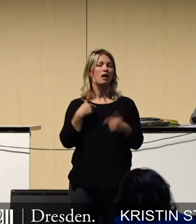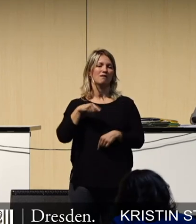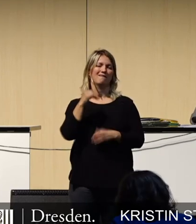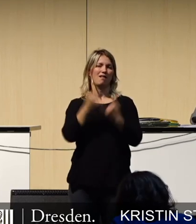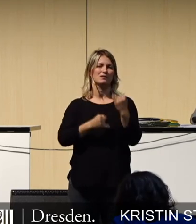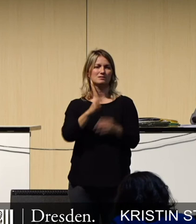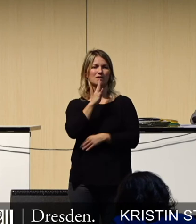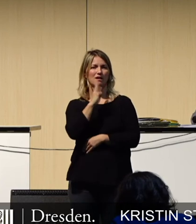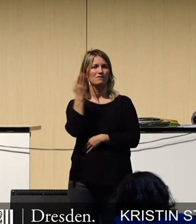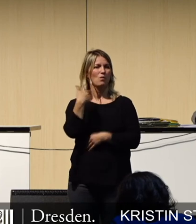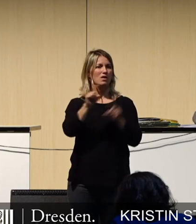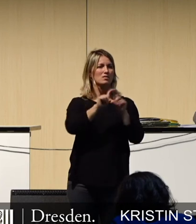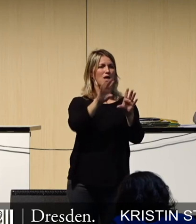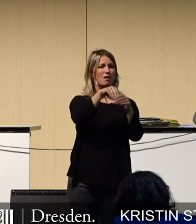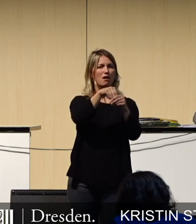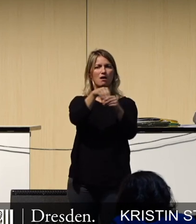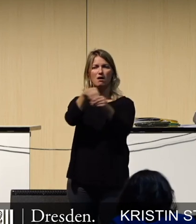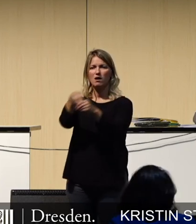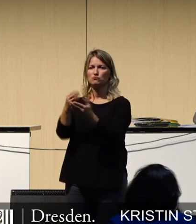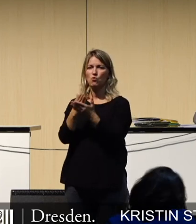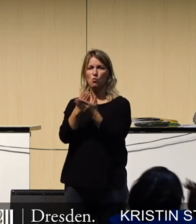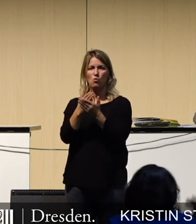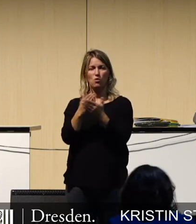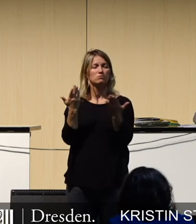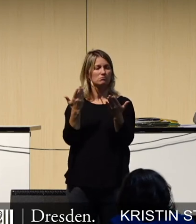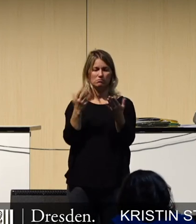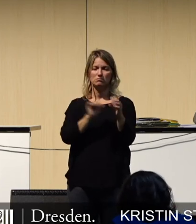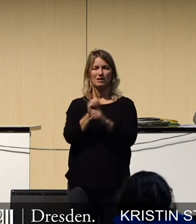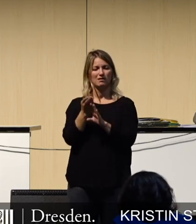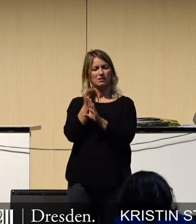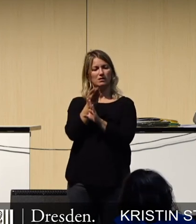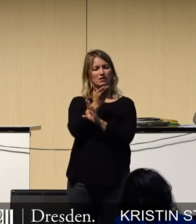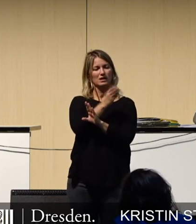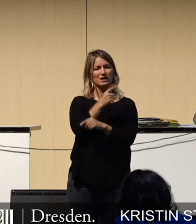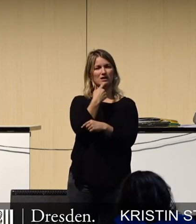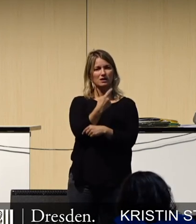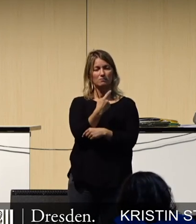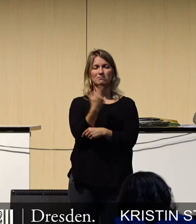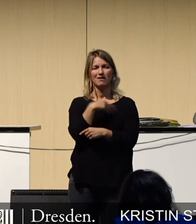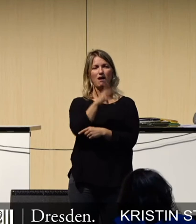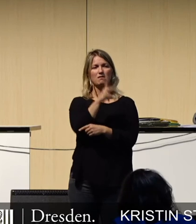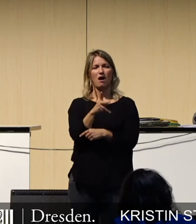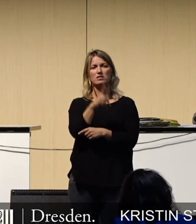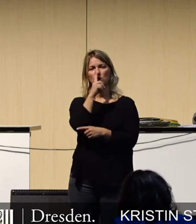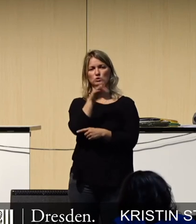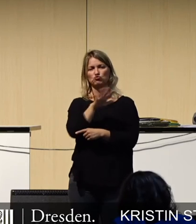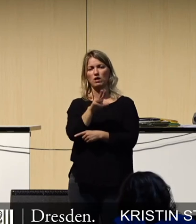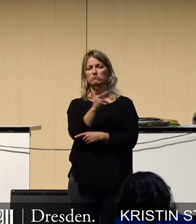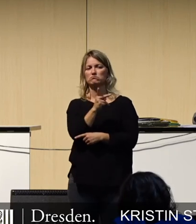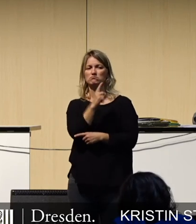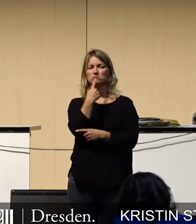viele Dinge sind schon gesagt. Aber ich schließe mich grundsätzlich den Vorrednern Kaden und schläge insbesondere an.